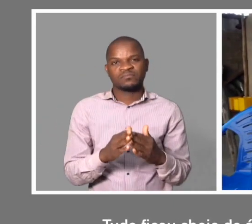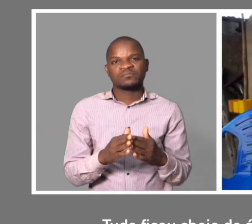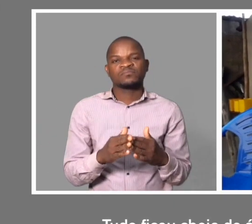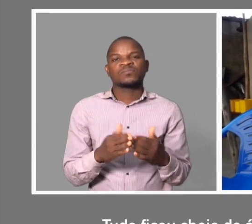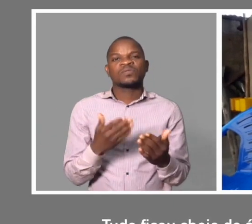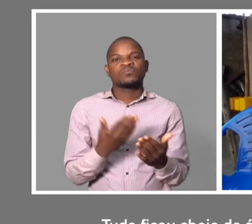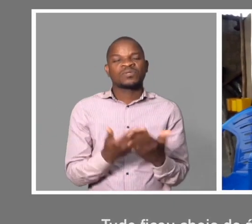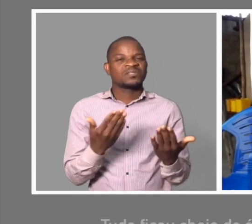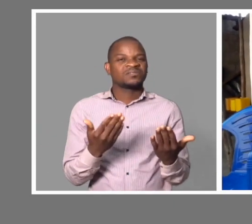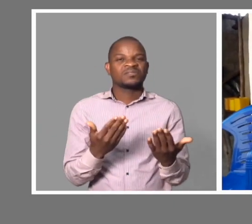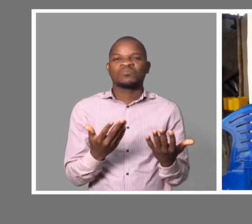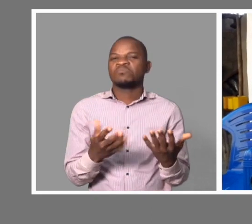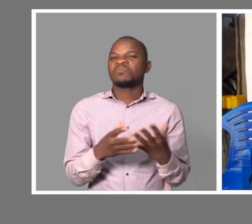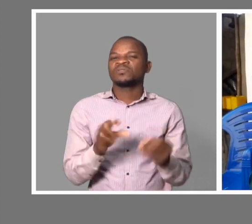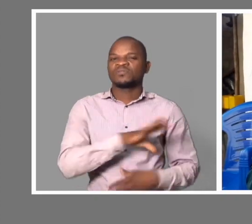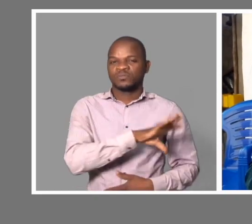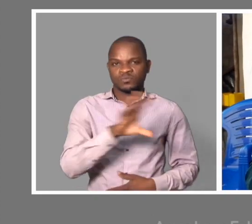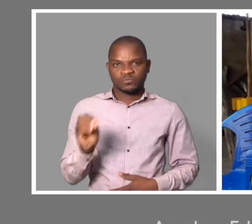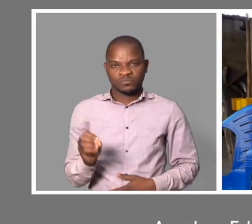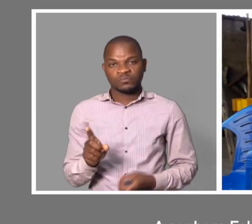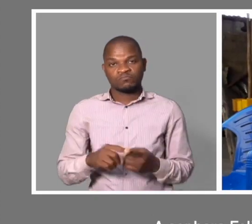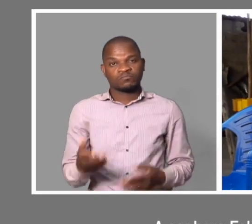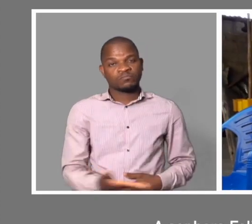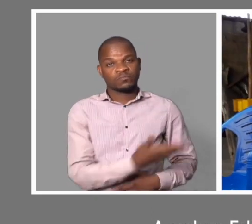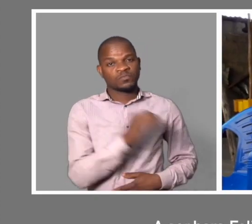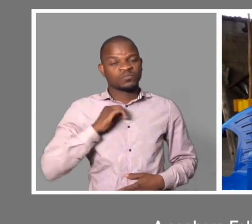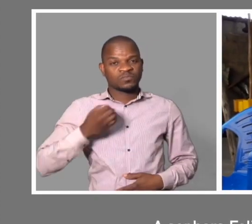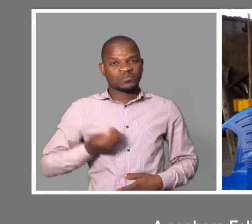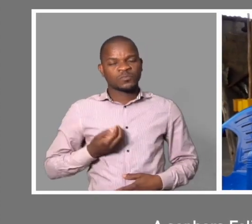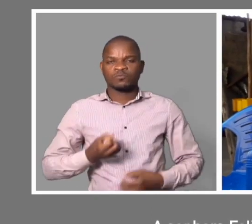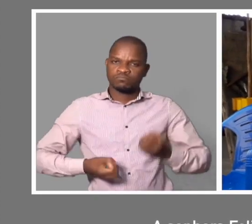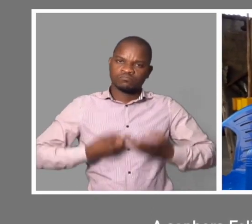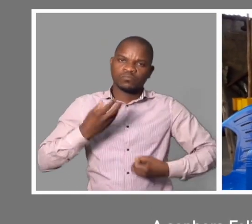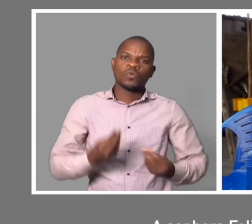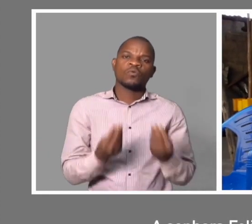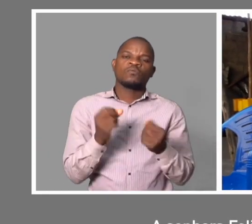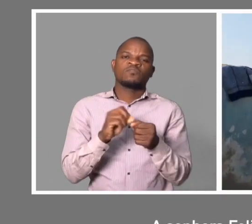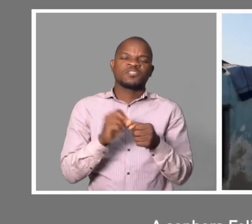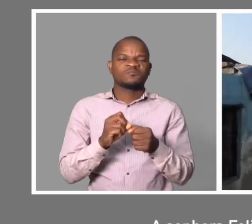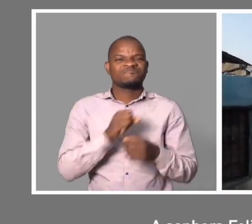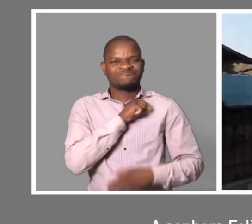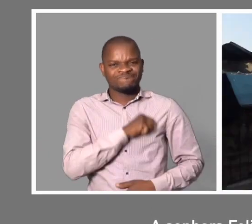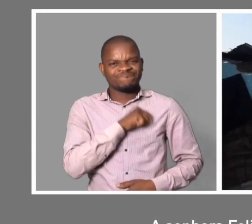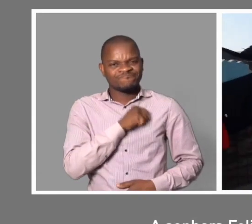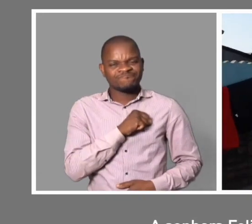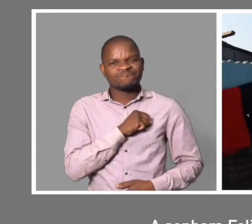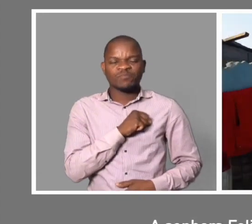muito mais. Quase que não recuperei nada. A senhora Felismina, conta como faz para recuperar os danos